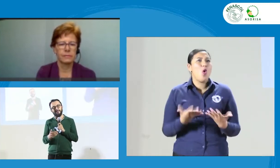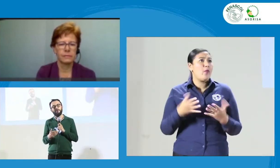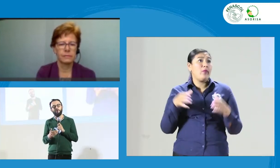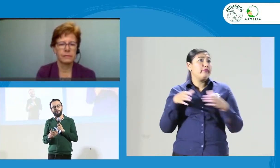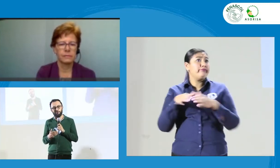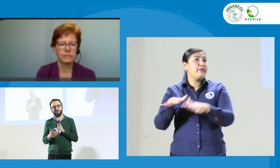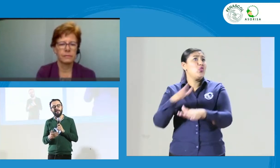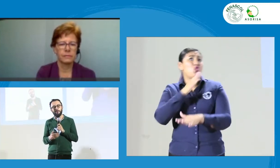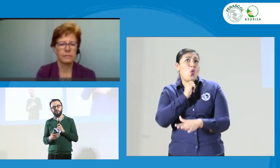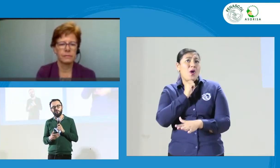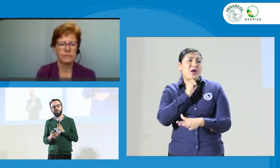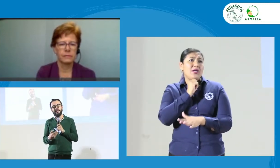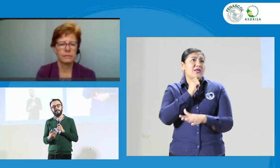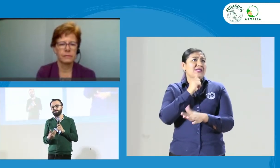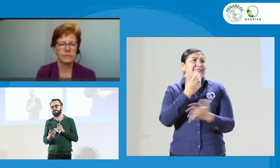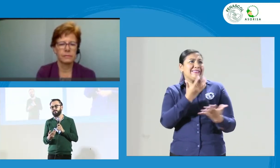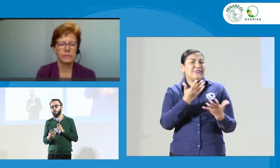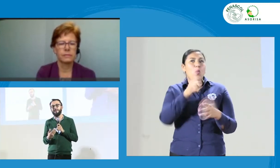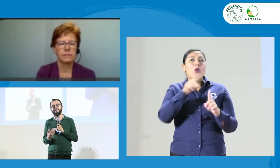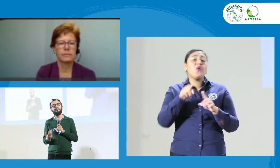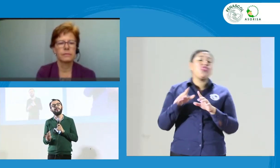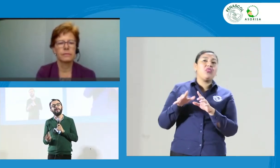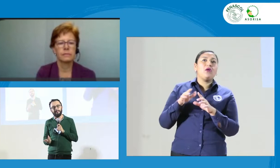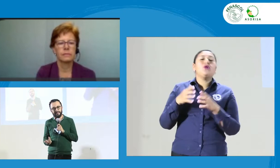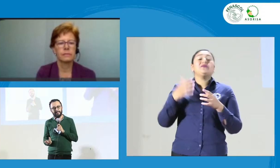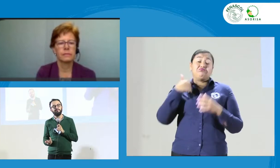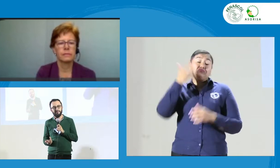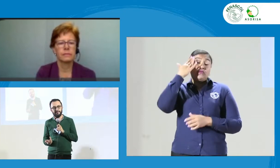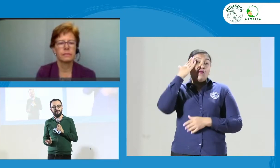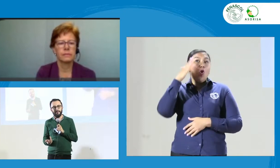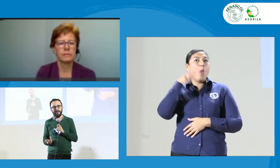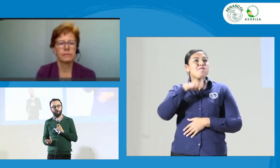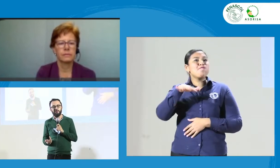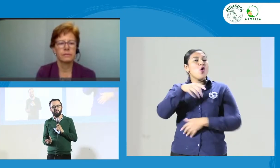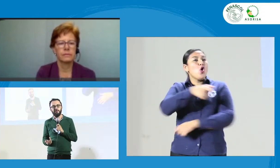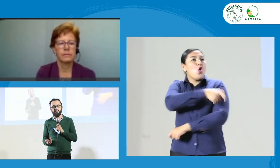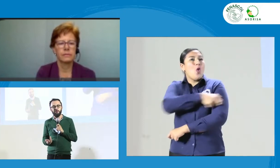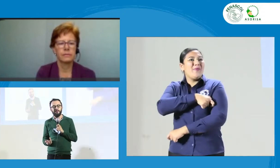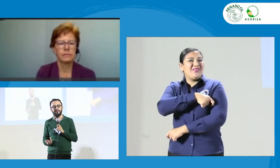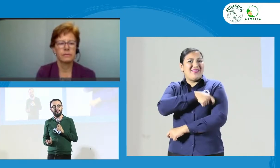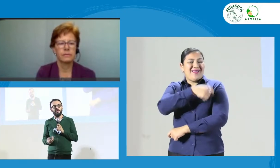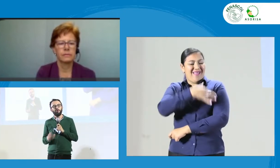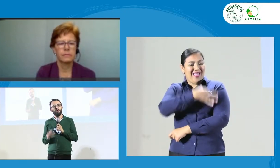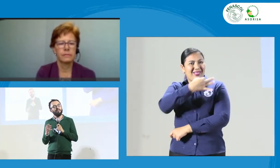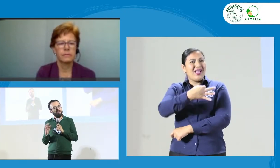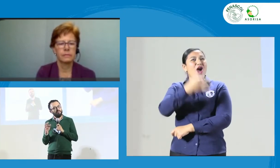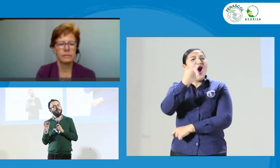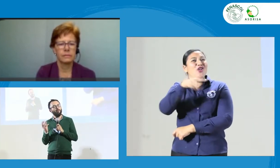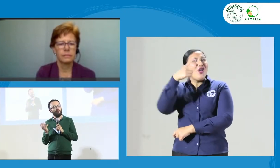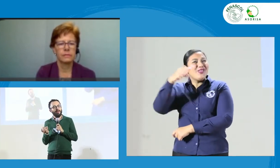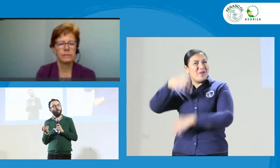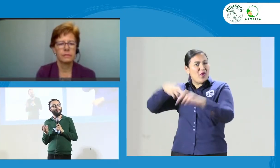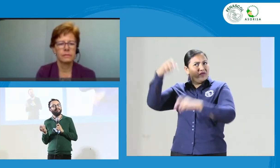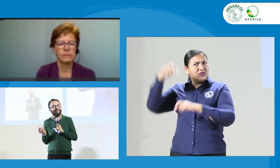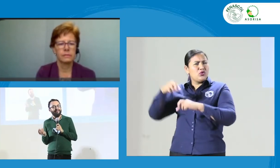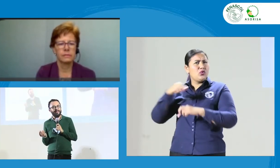con los términos de ética para otras profesiones, ¿tú crees que esta figura de comité